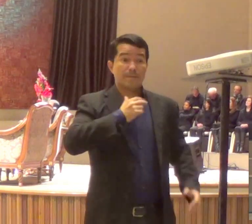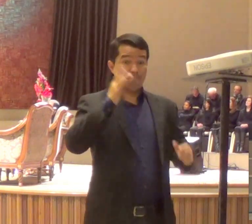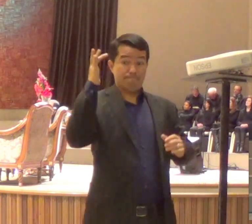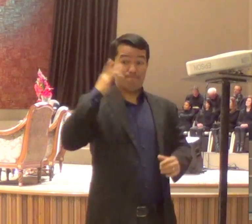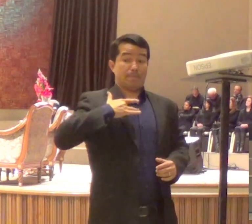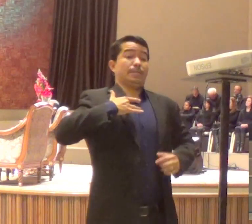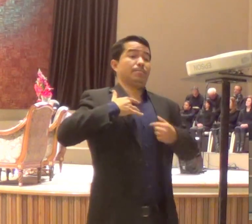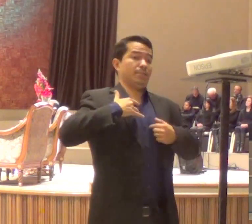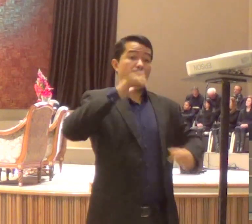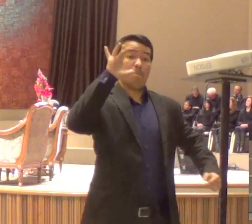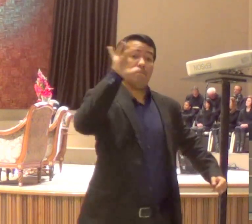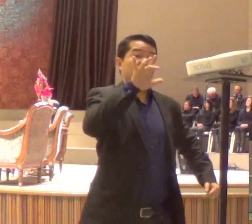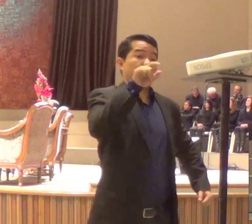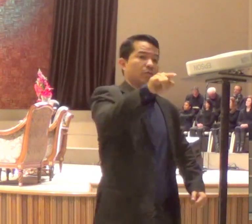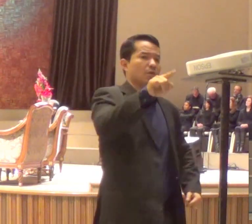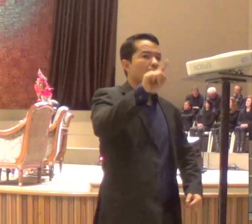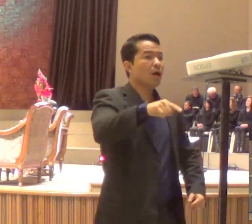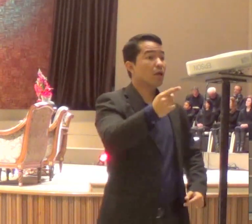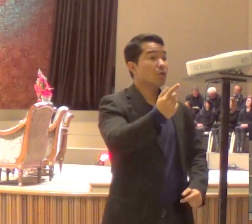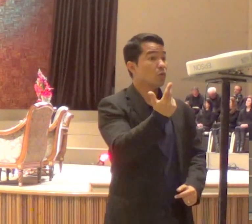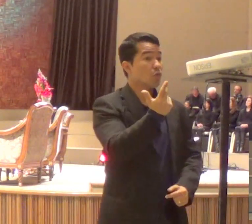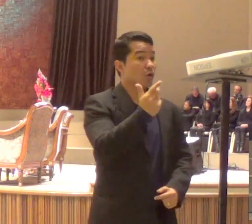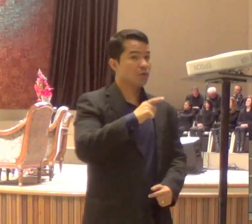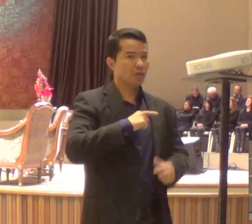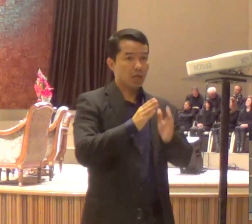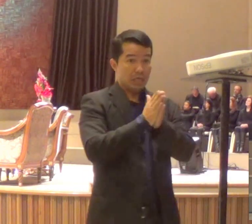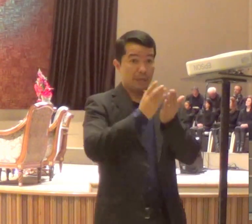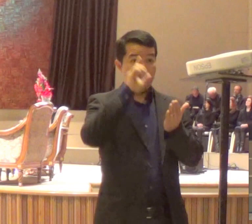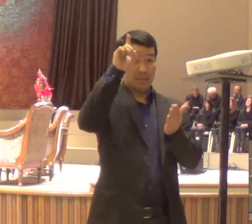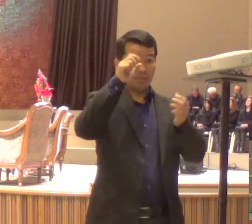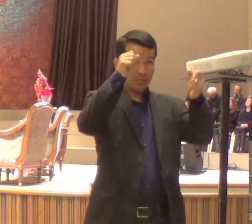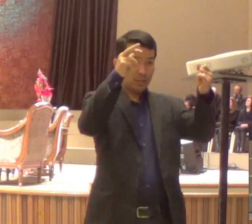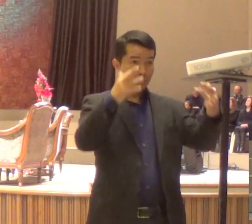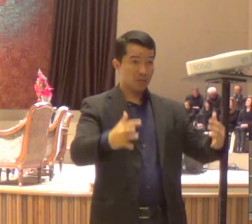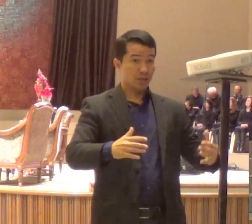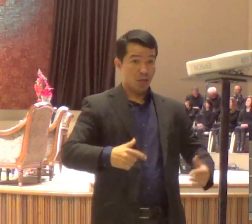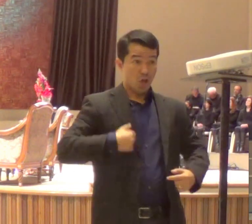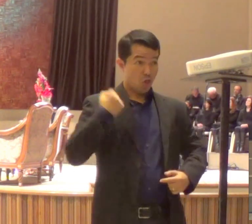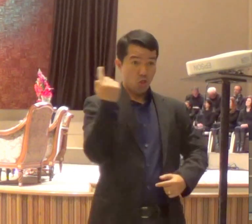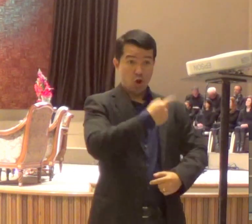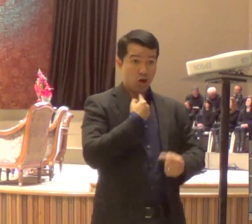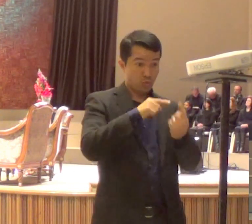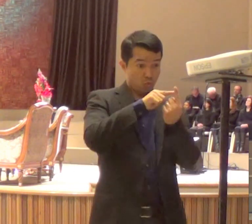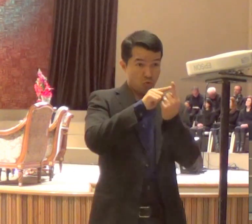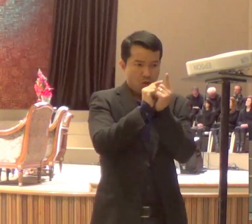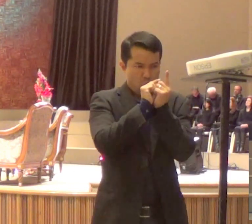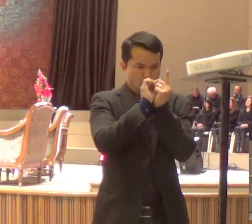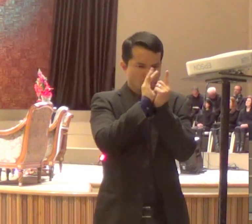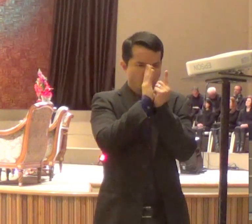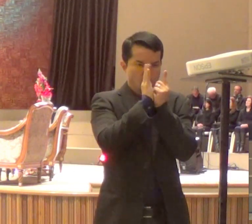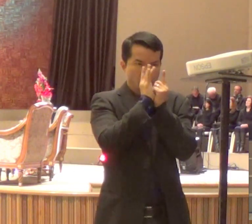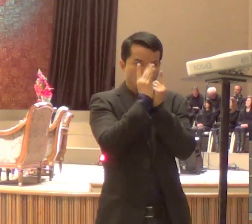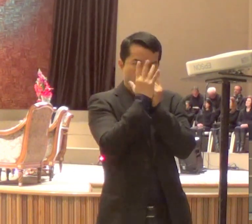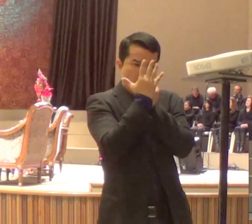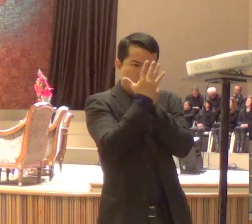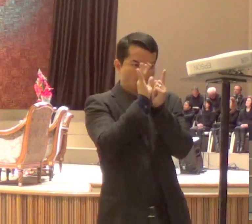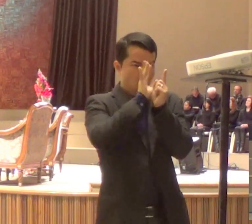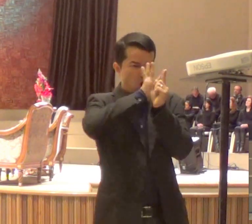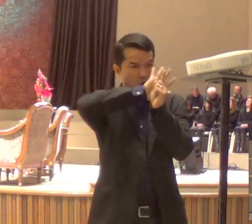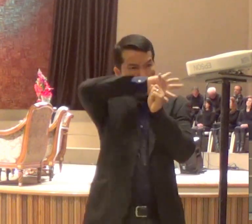muralha de fogo, a palavra de Deus diz, que nós somos as meninas dos olhos de Deus, está lá